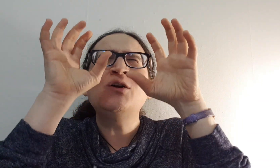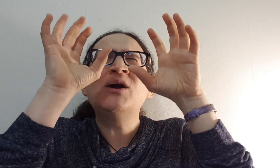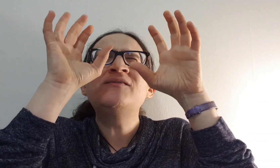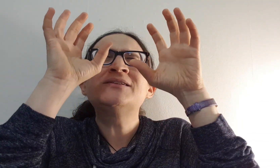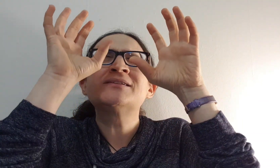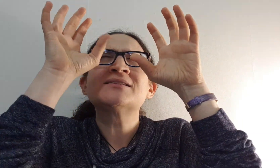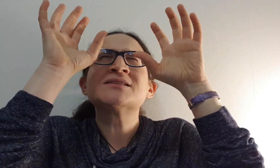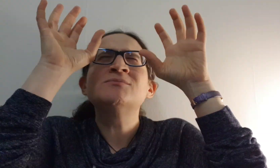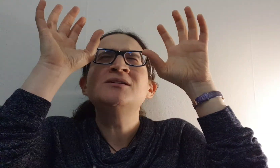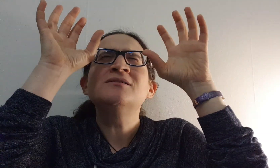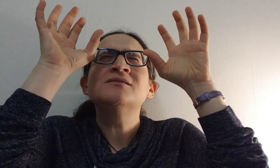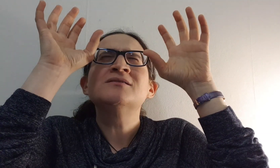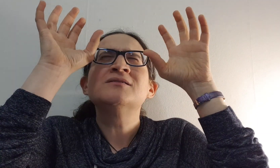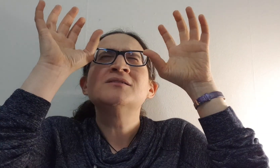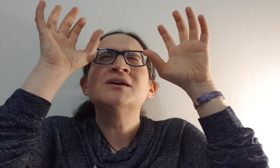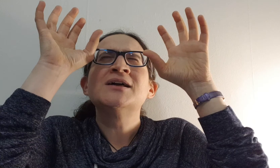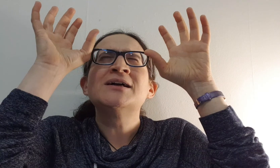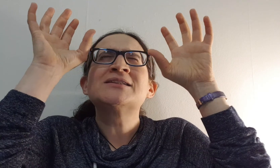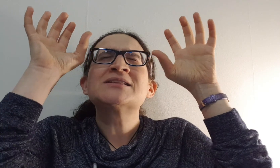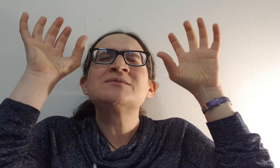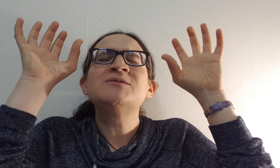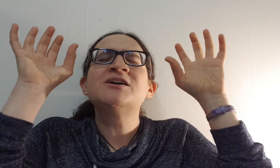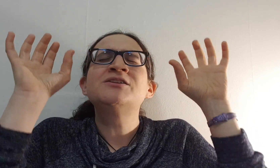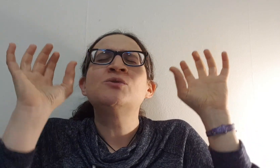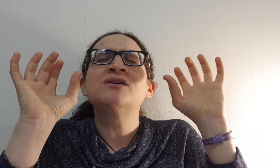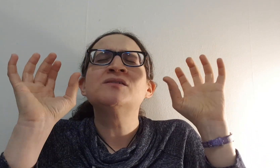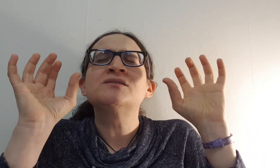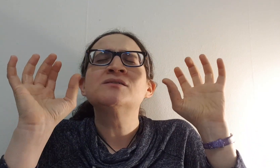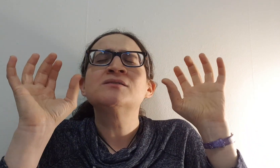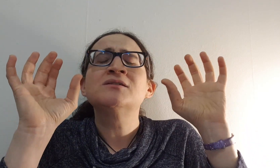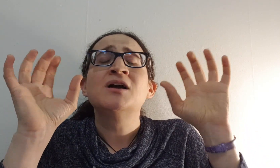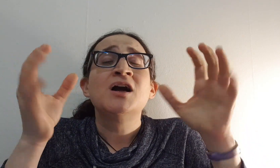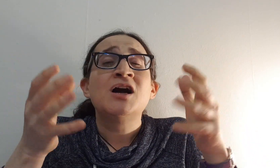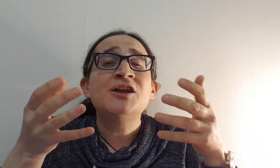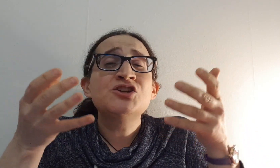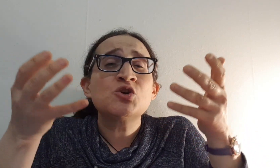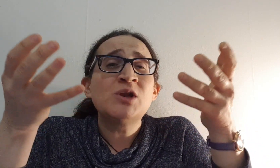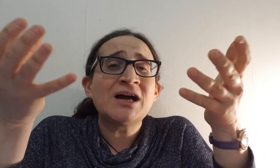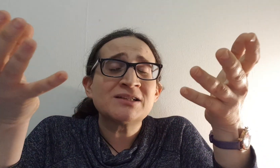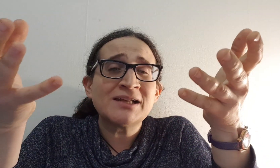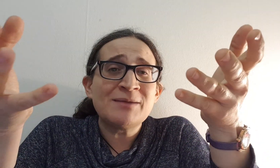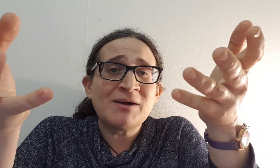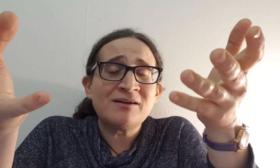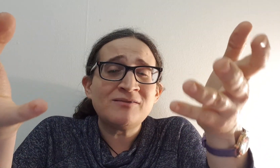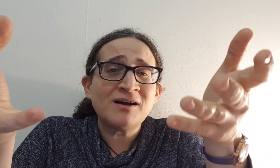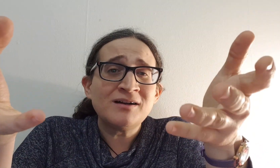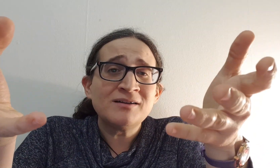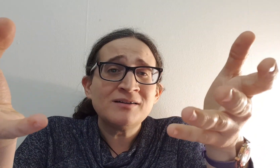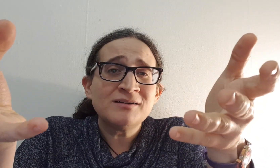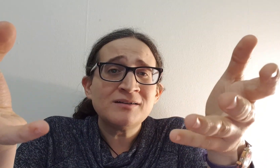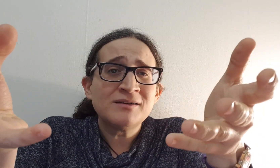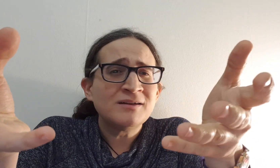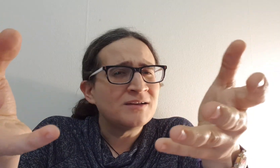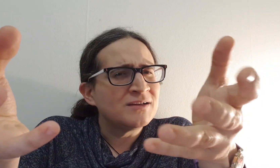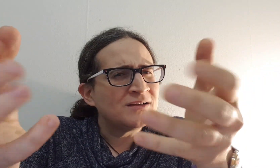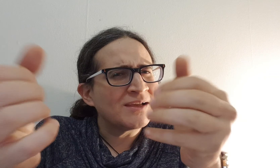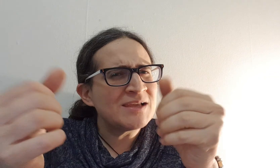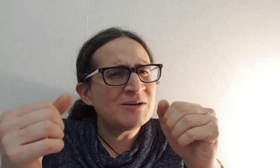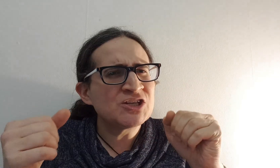אוהבת את עצמי את עצמי אני אוהבת אני שולחת לכם אהבה לכם אני